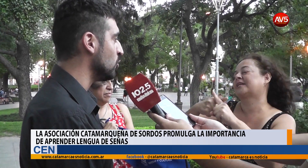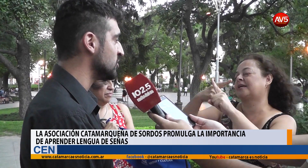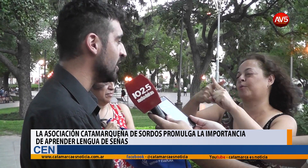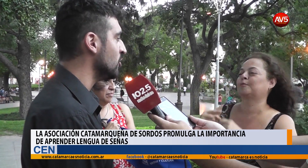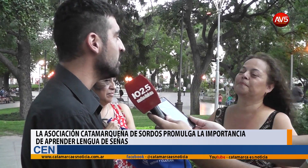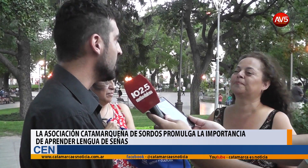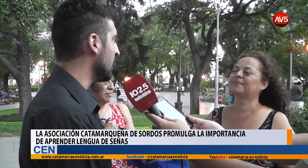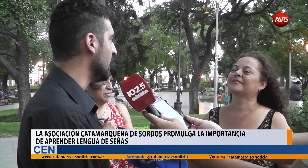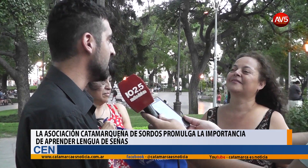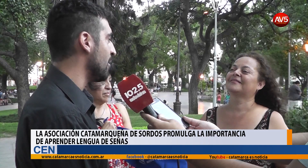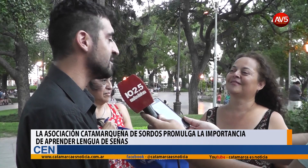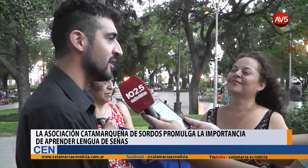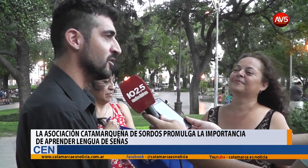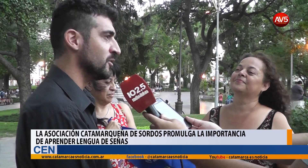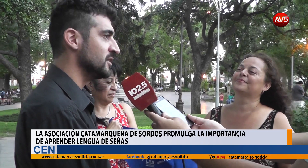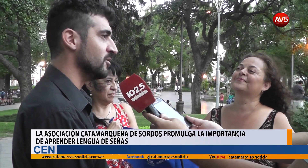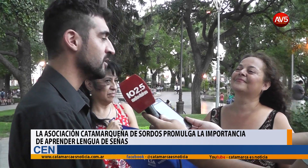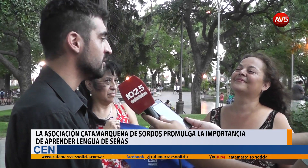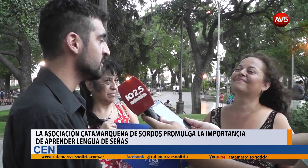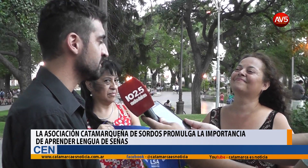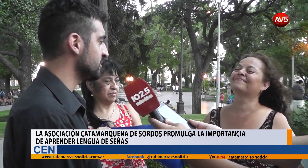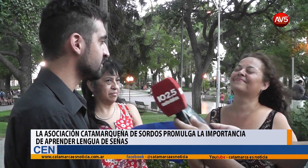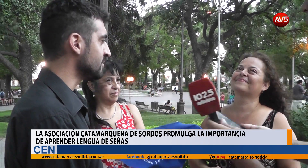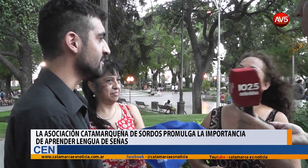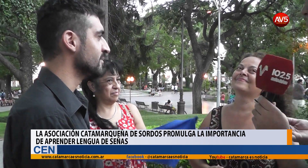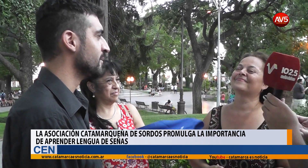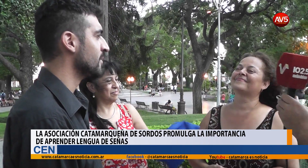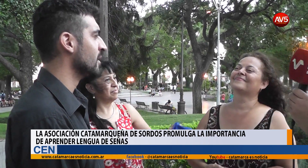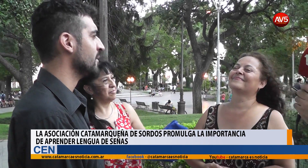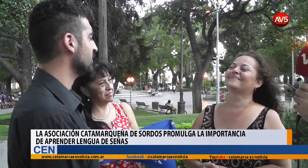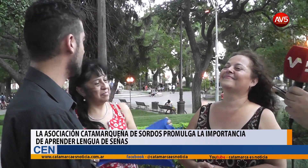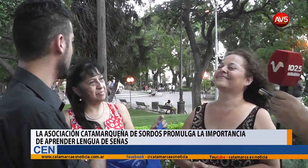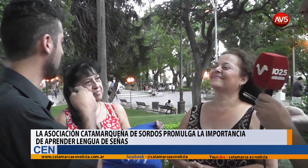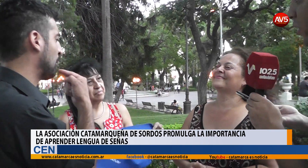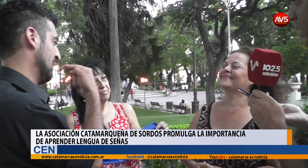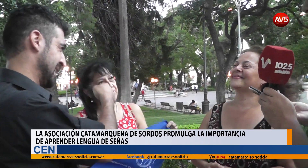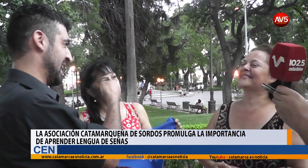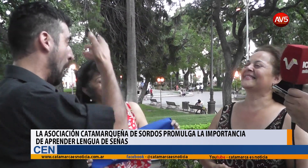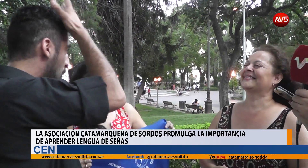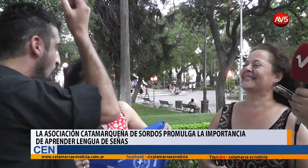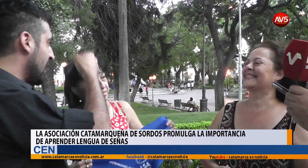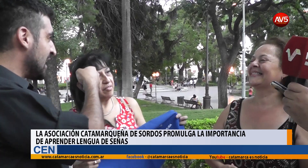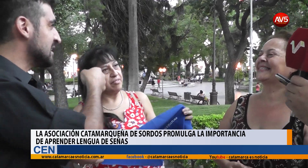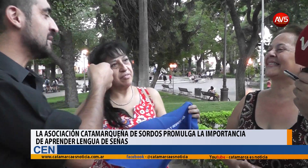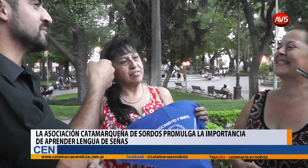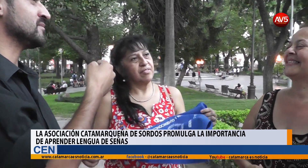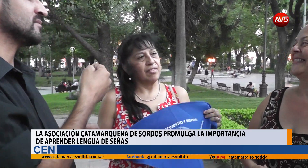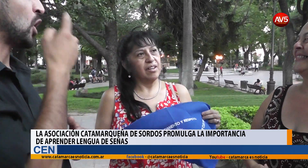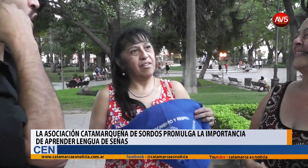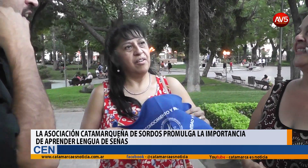luchando y avanzando en lo positivo de esto. Usted, Mónica, como instructora y oyente de la asociación, ¿cómo es que llegó